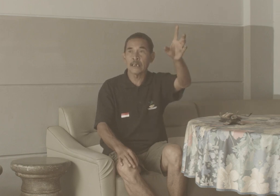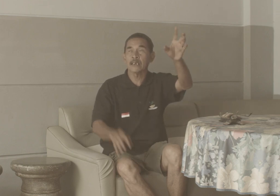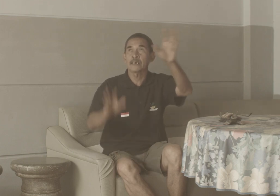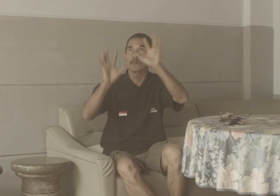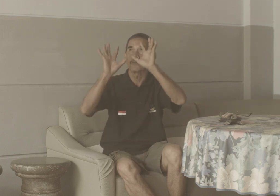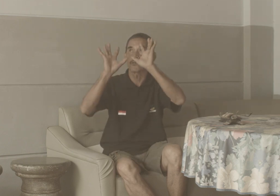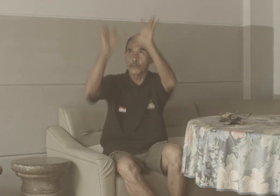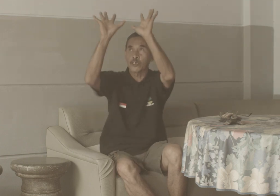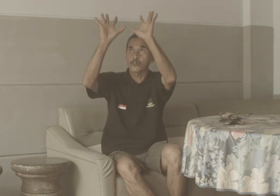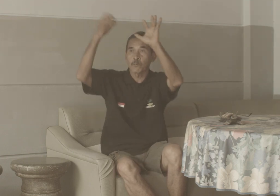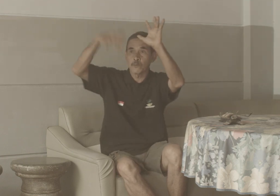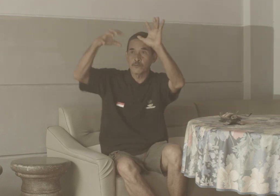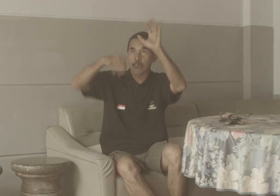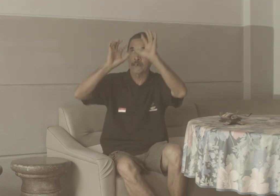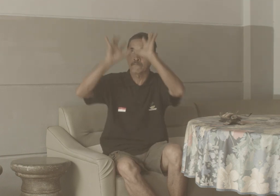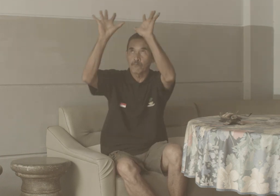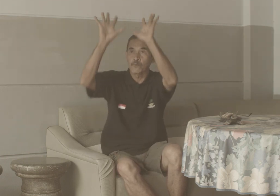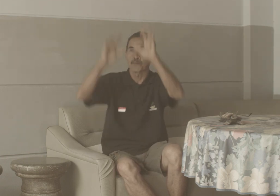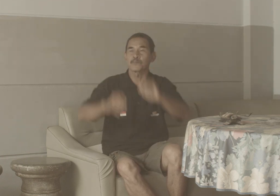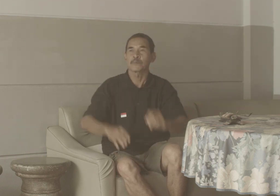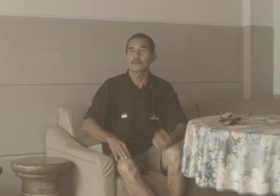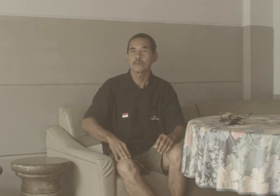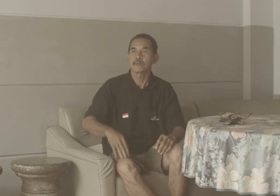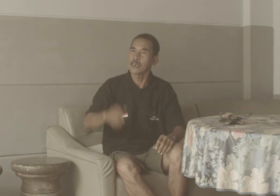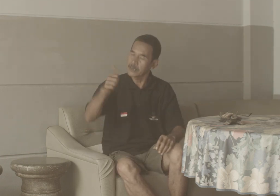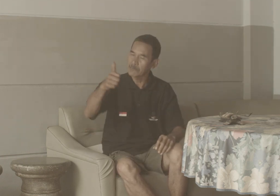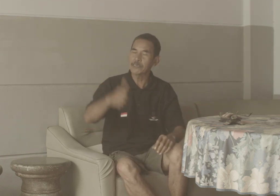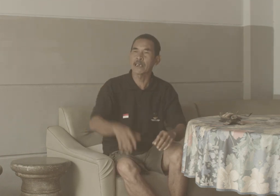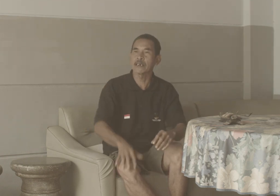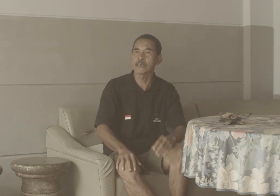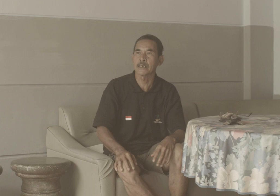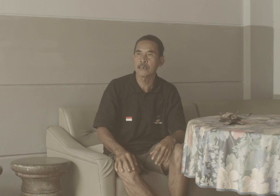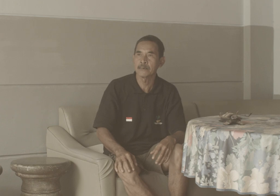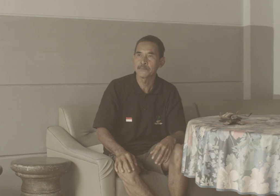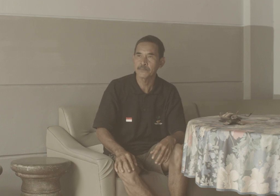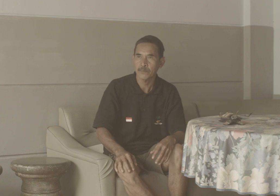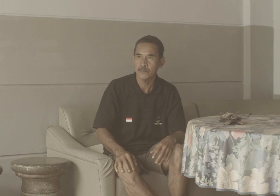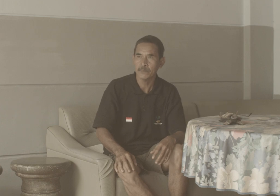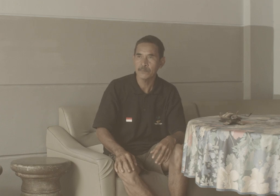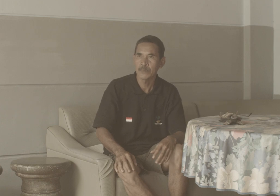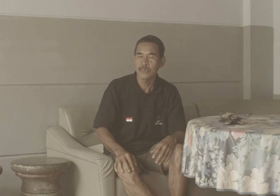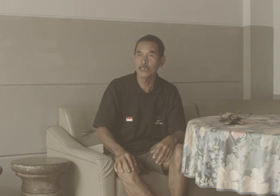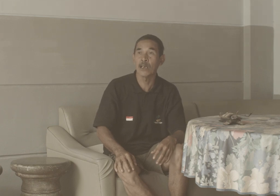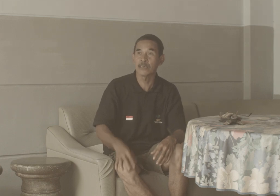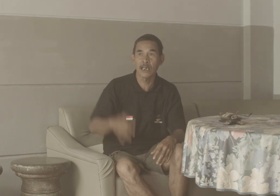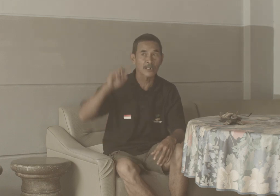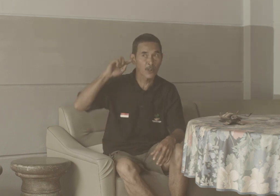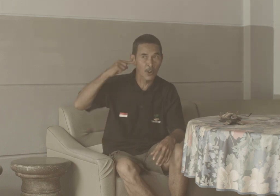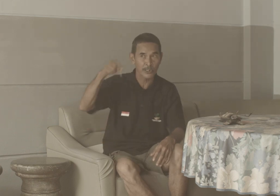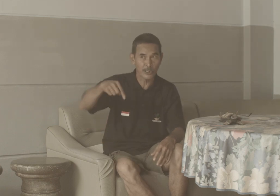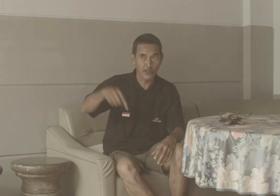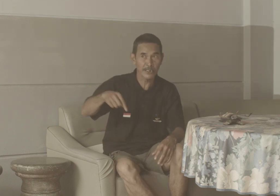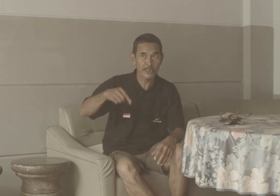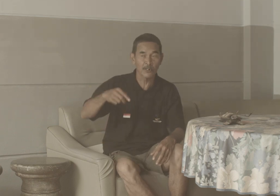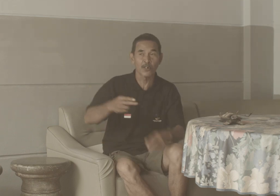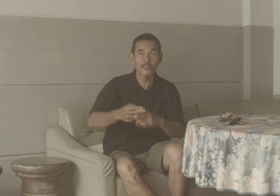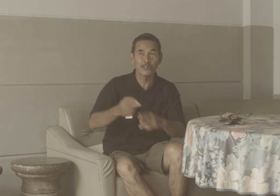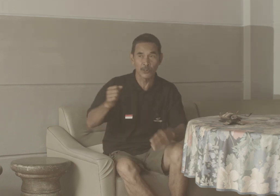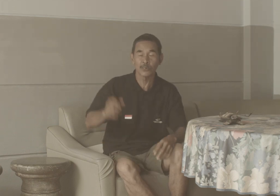Untuk Menyetop Hujan Dan dia Bisa katanya Si Wayan Kolok Jinur ini Kolok Jinur